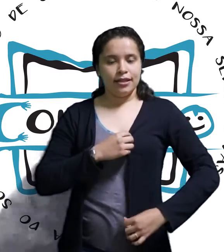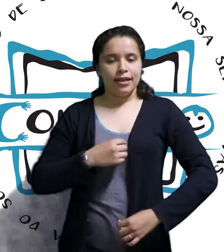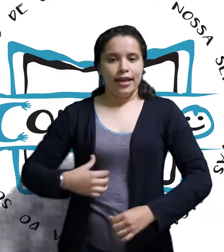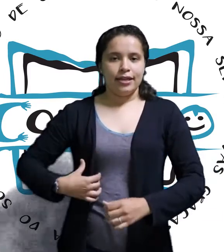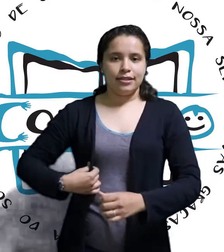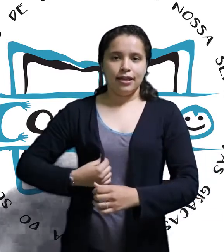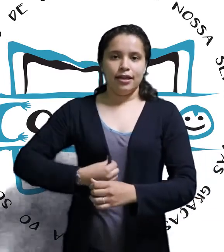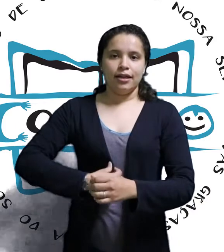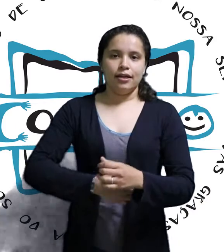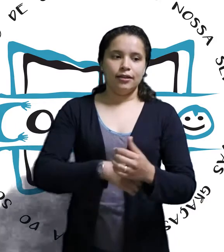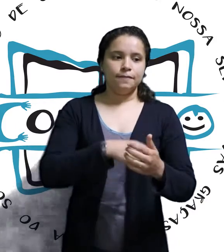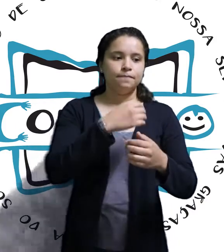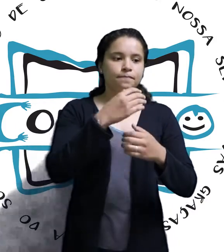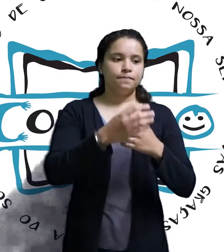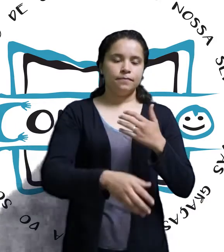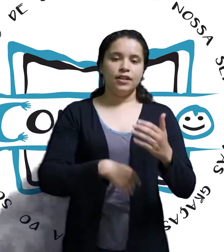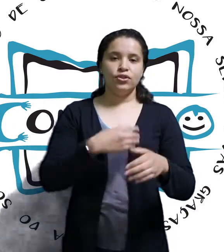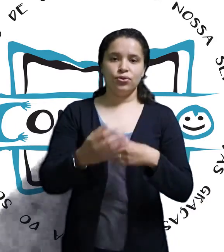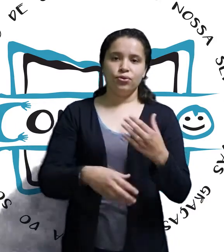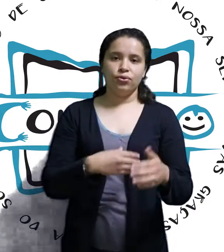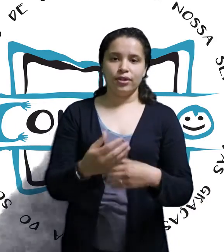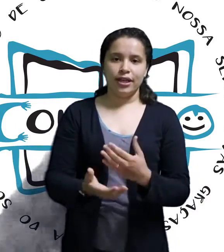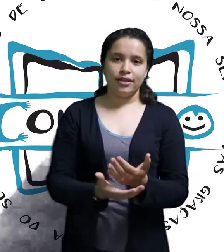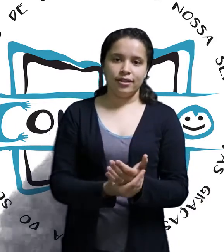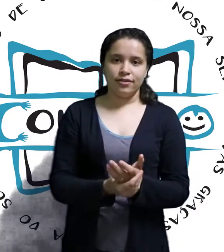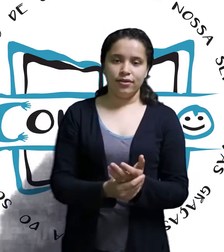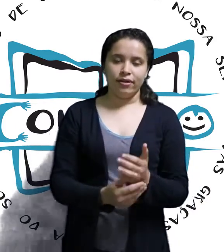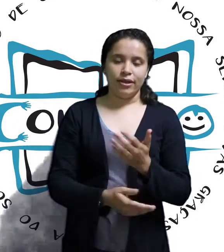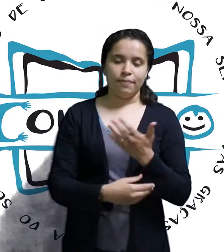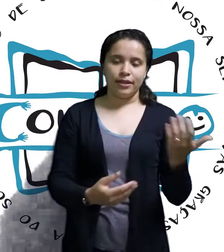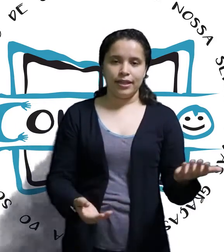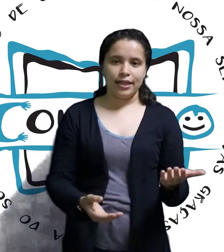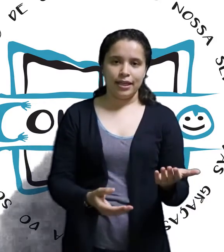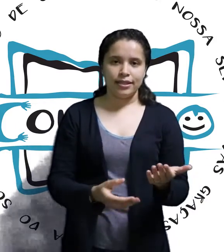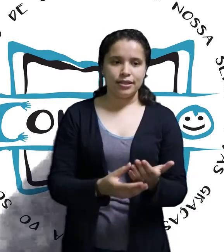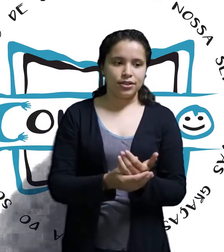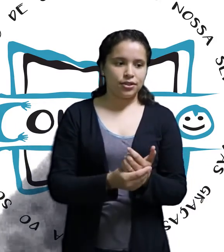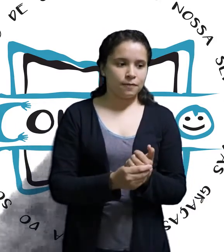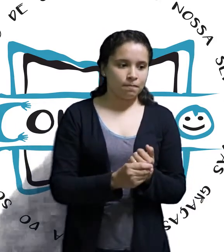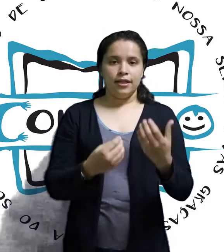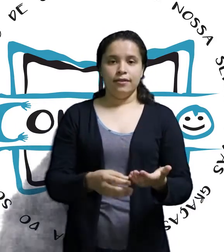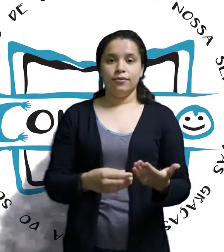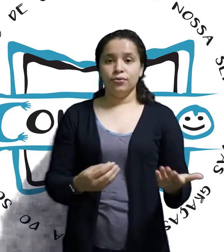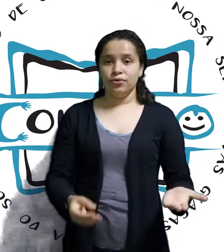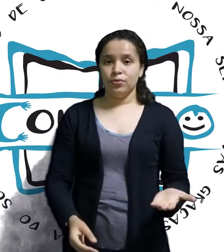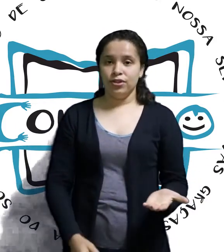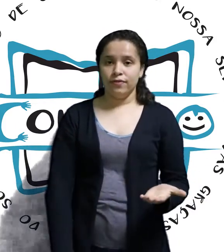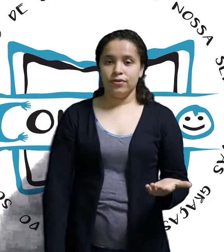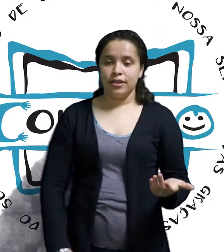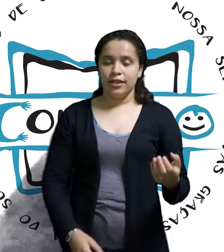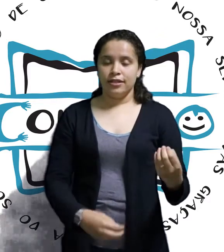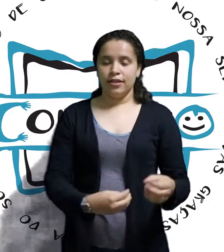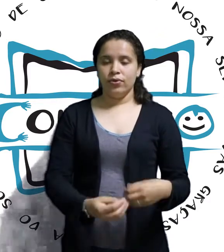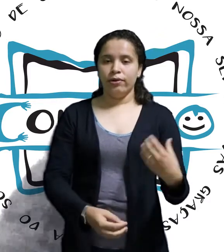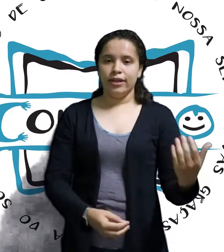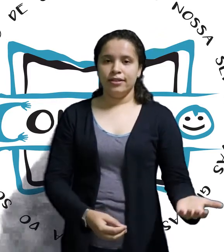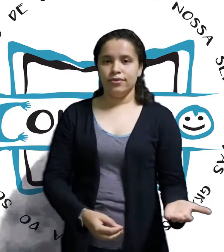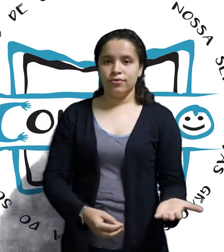essa estrutura organizacional, né? Para que ela existe? Então, um dos motivos seria o alcance dos